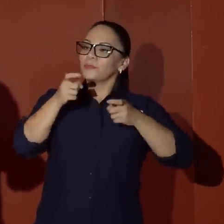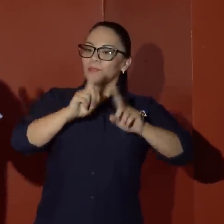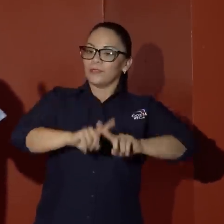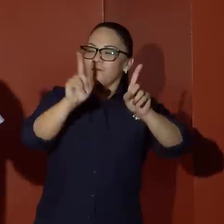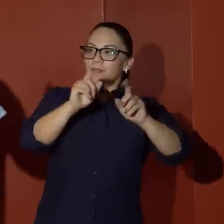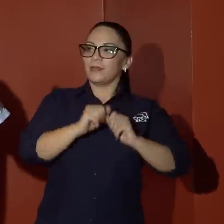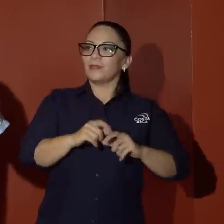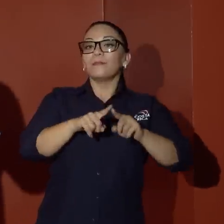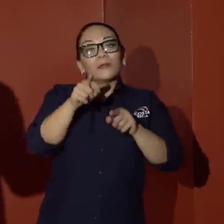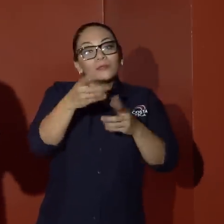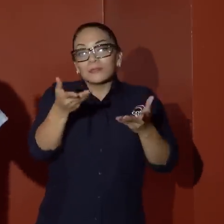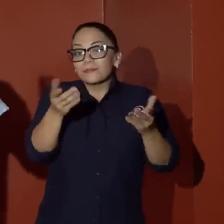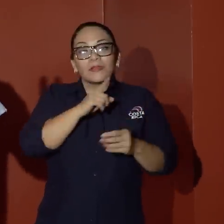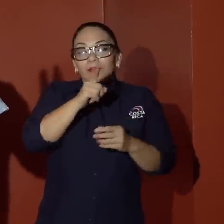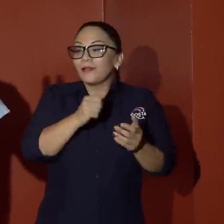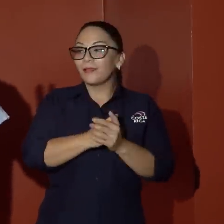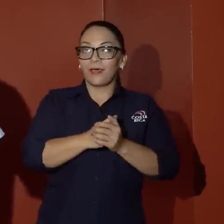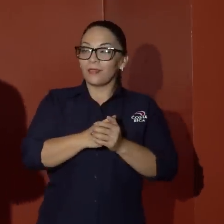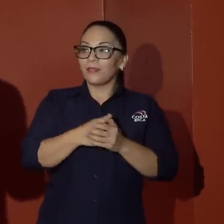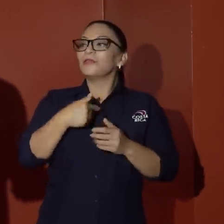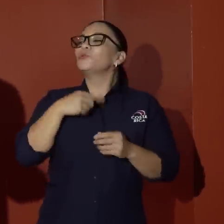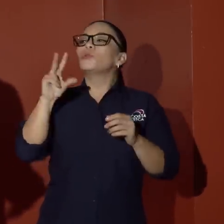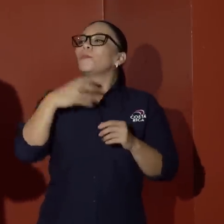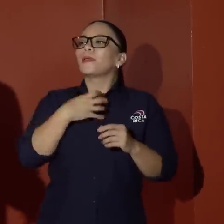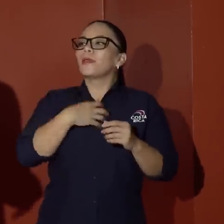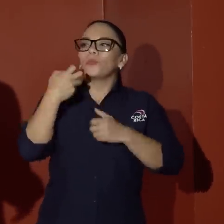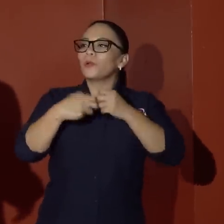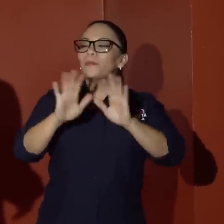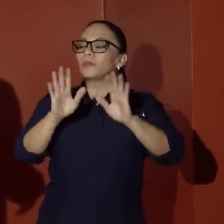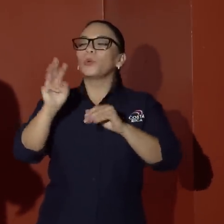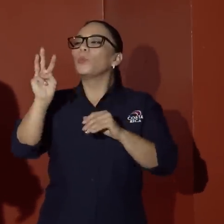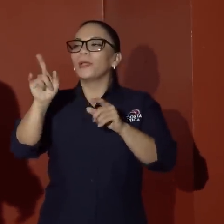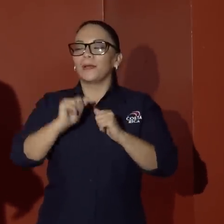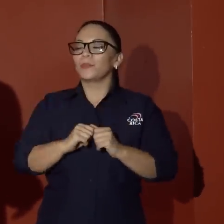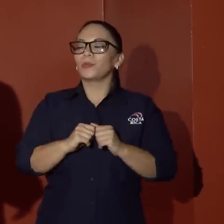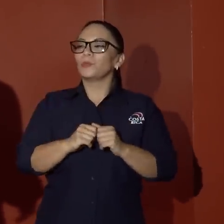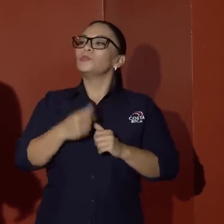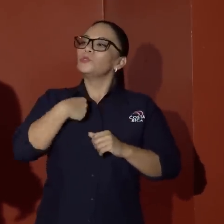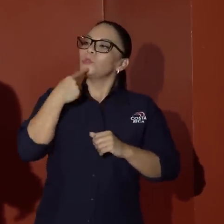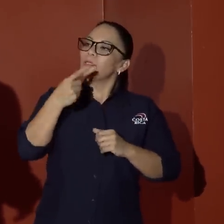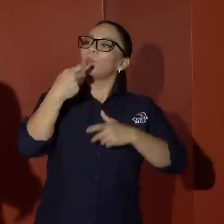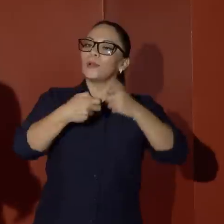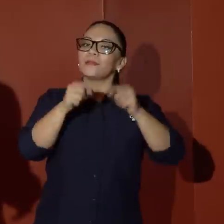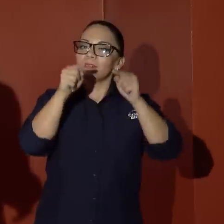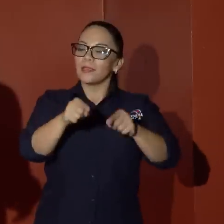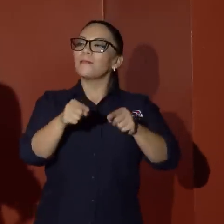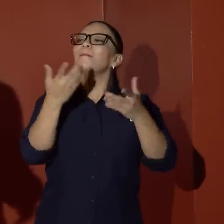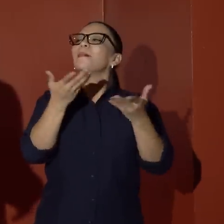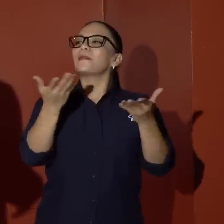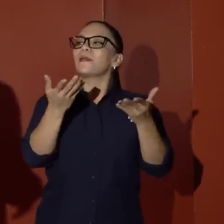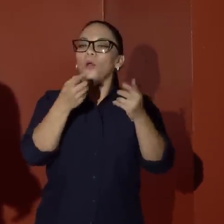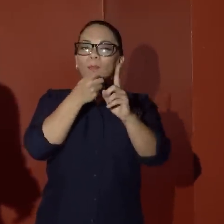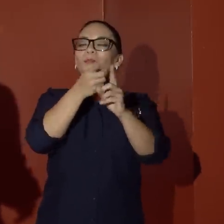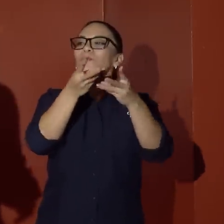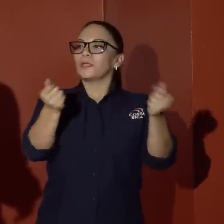diferente. Pero esas son las realidades. Yo no me quejo de ningún problema, don William. Yo lo que digo, los problemas están ahí para solucionarlos.